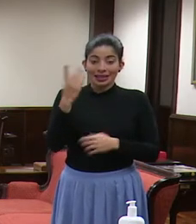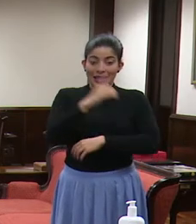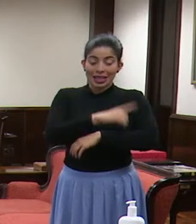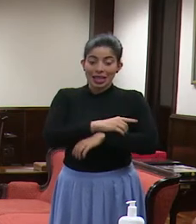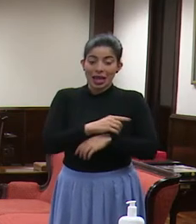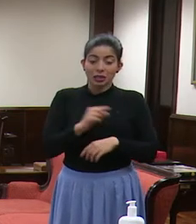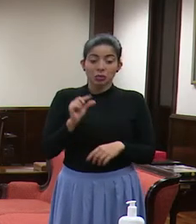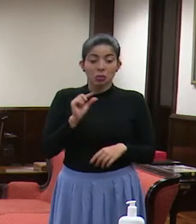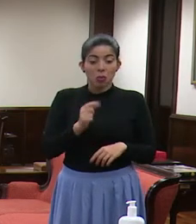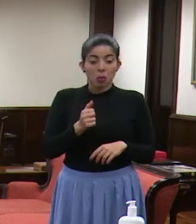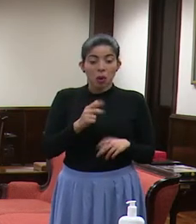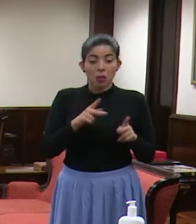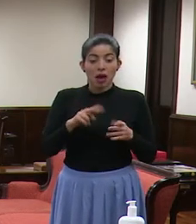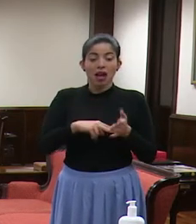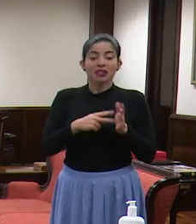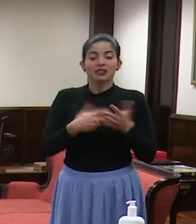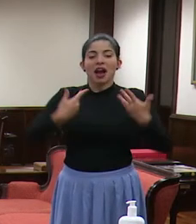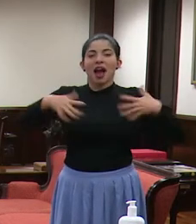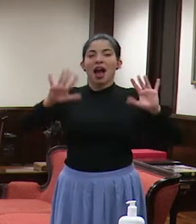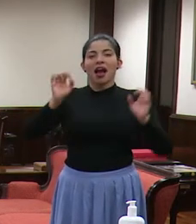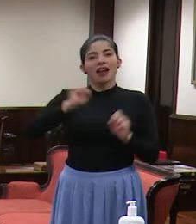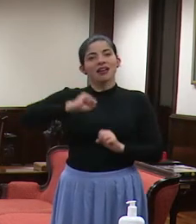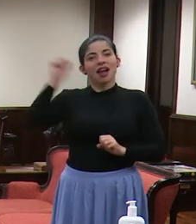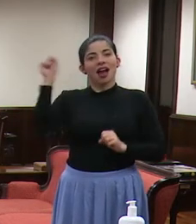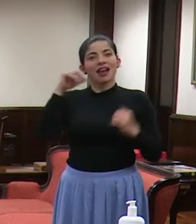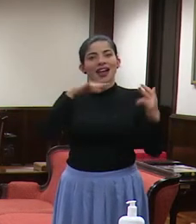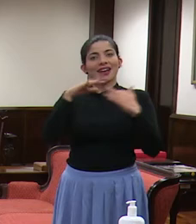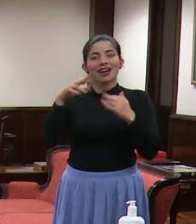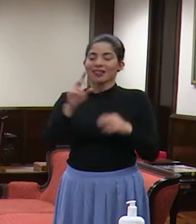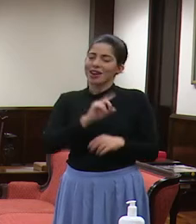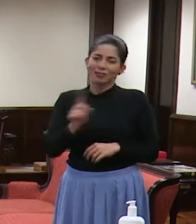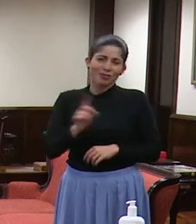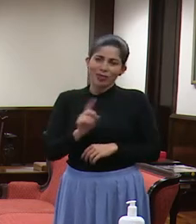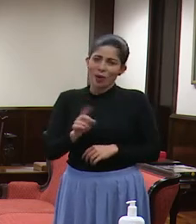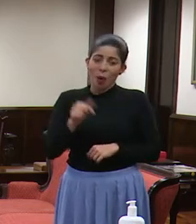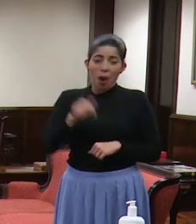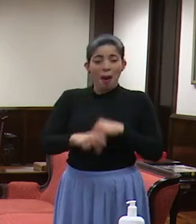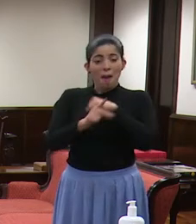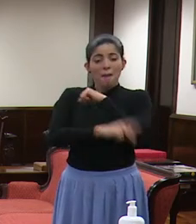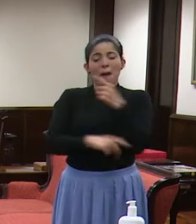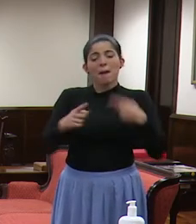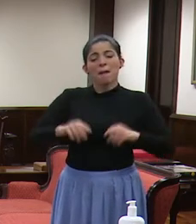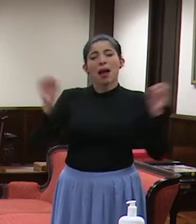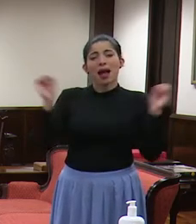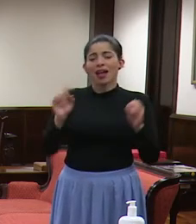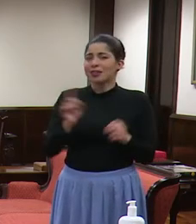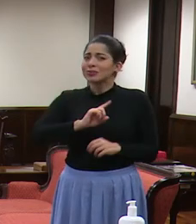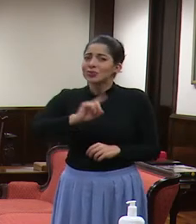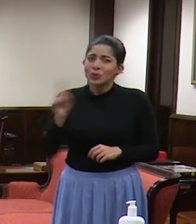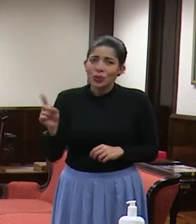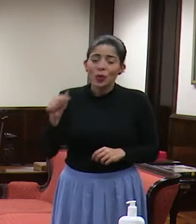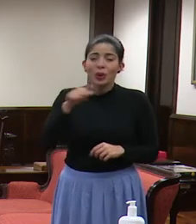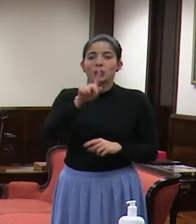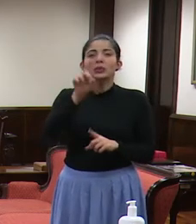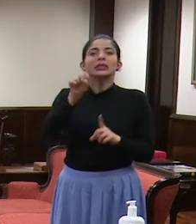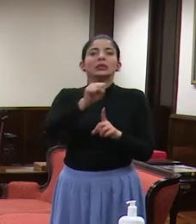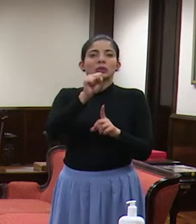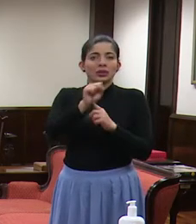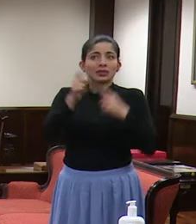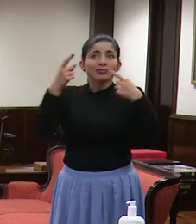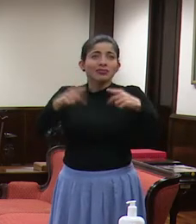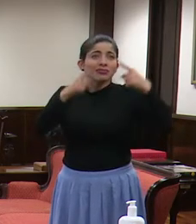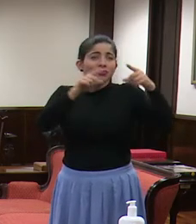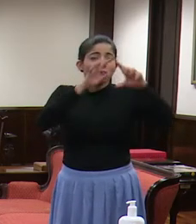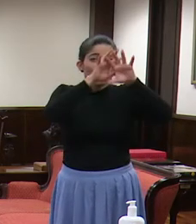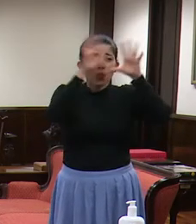pero eso no quiere decir que ya la batalla está ganada, ni que en este país no va a pasar nada. Es un fenómeno que está pasando a